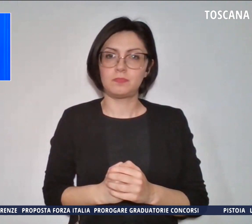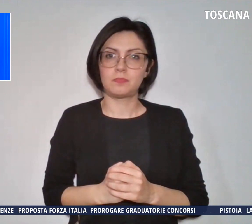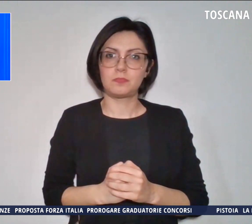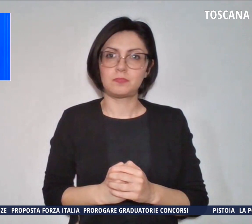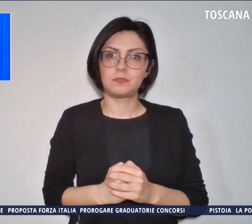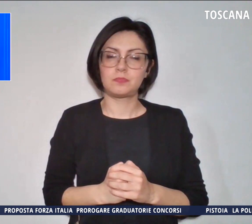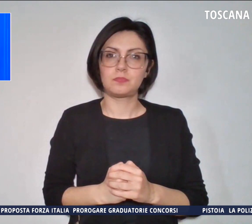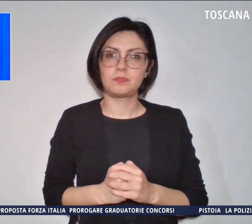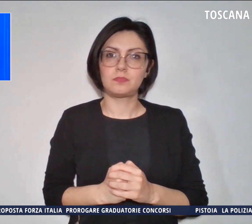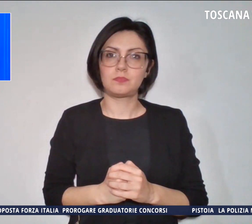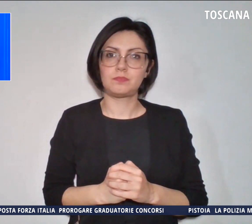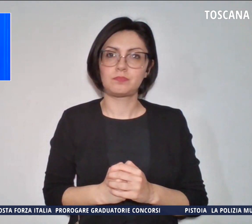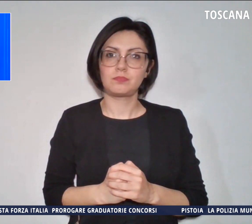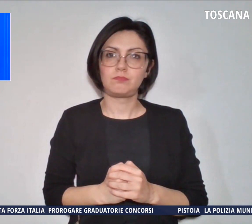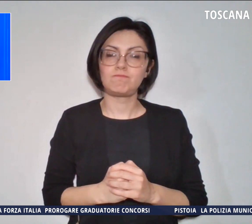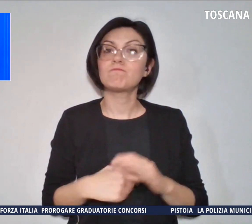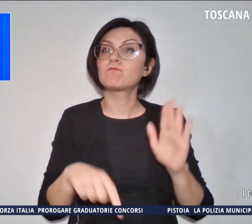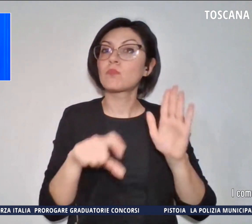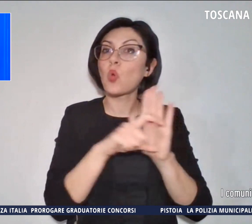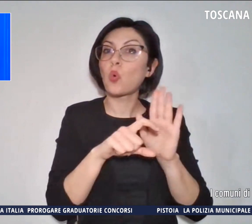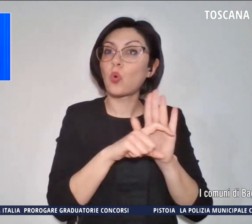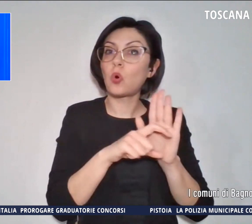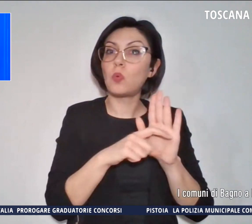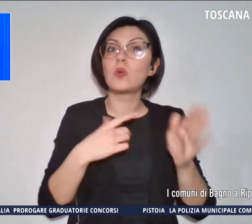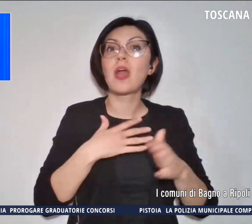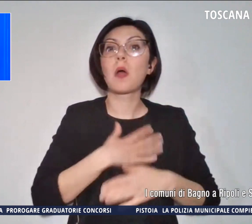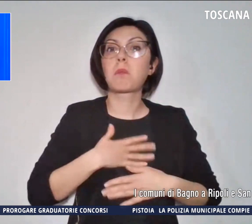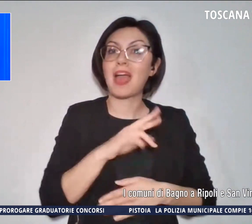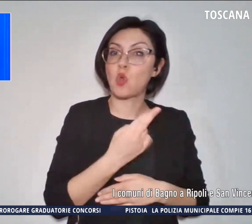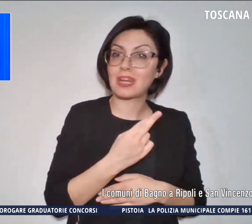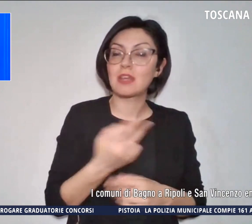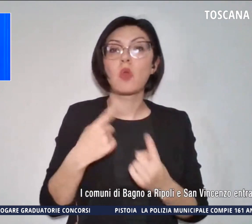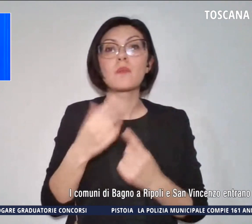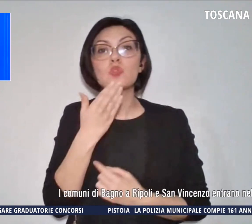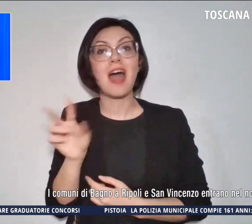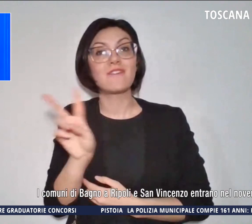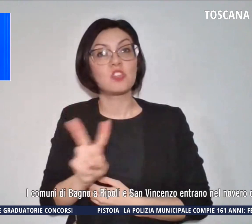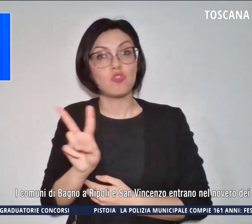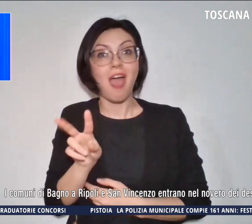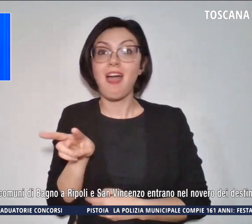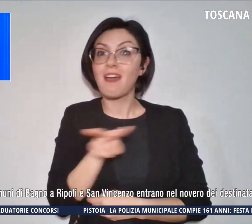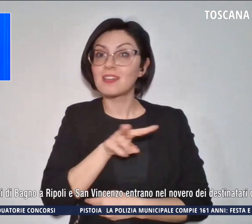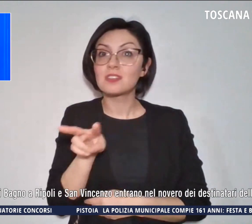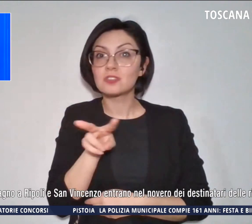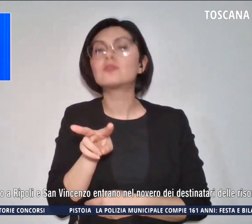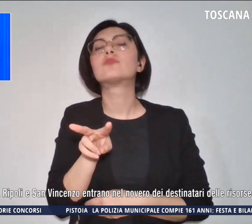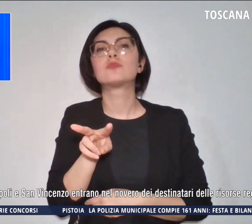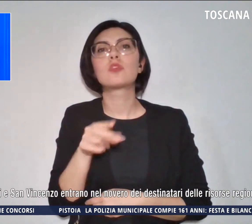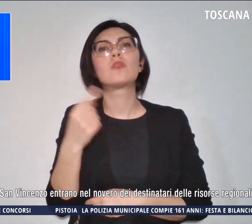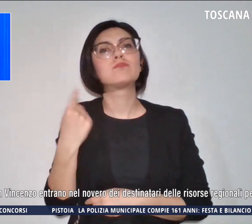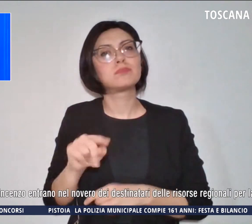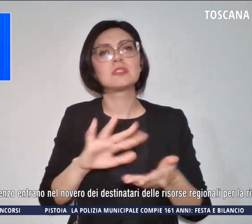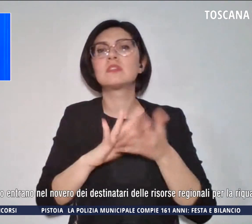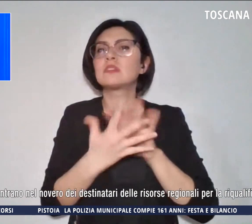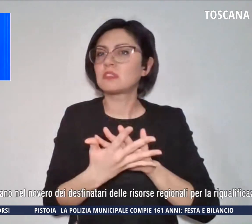I comuni di Bagno a Ripoli e San Vincenzo entrano nel novero dei destinatari delle